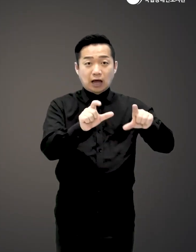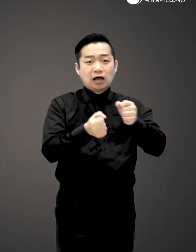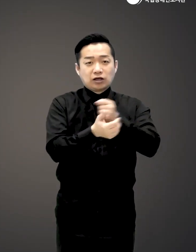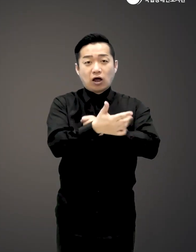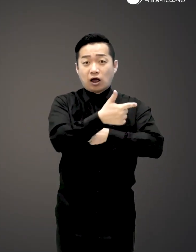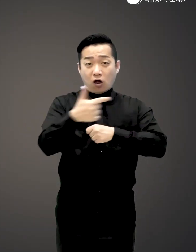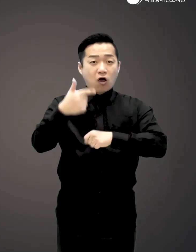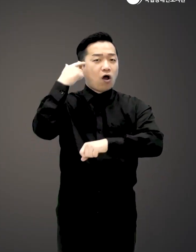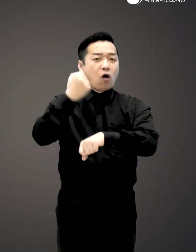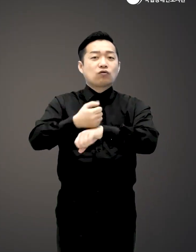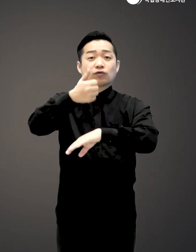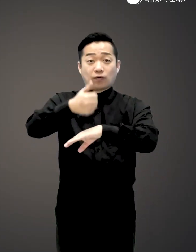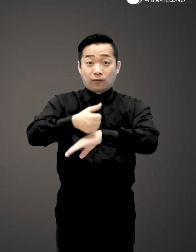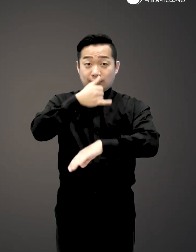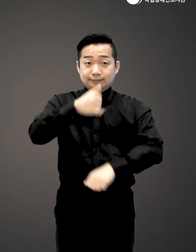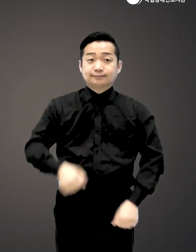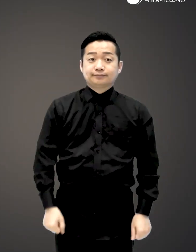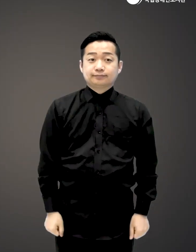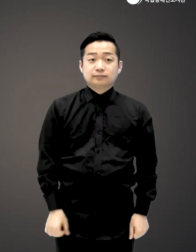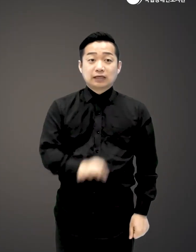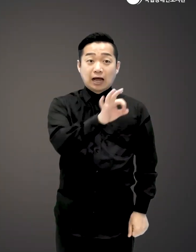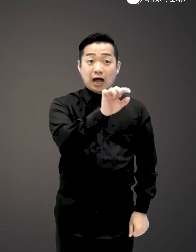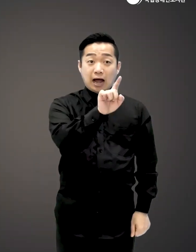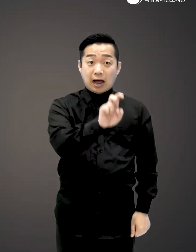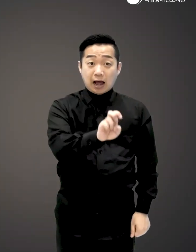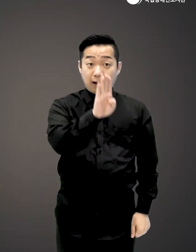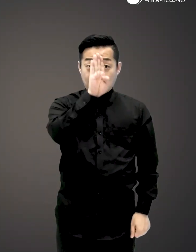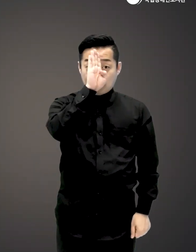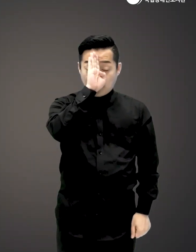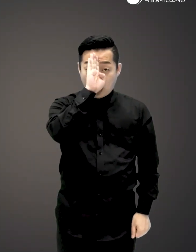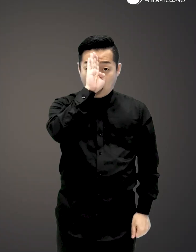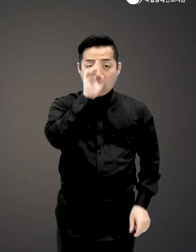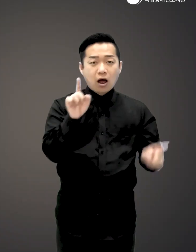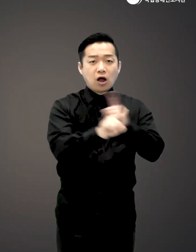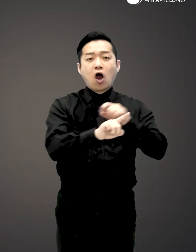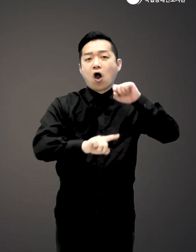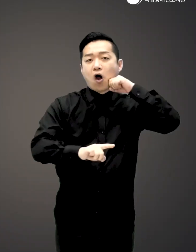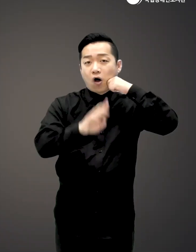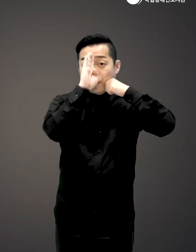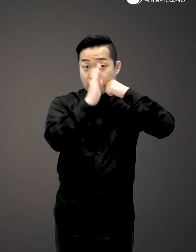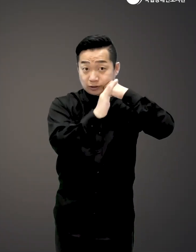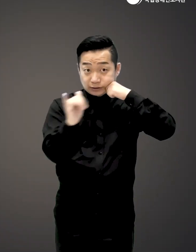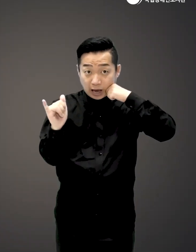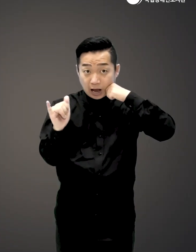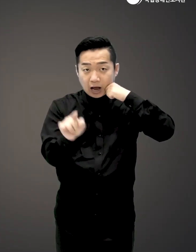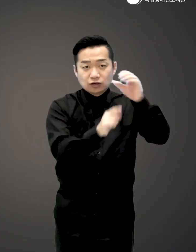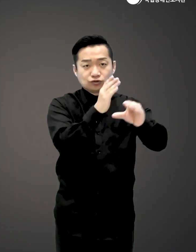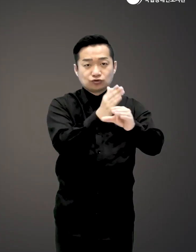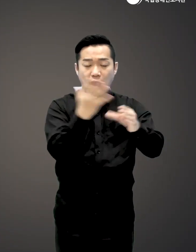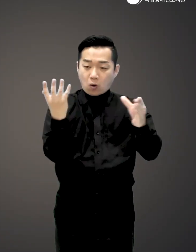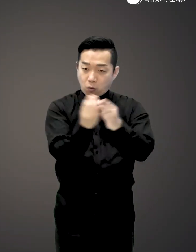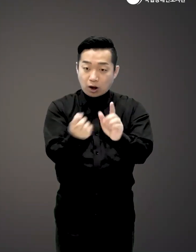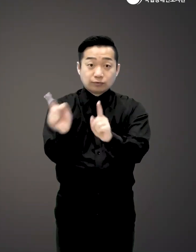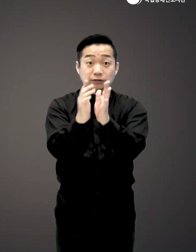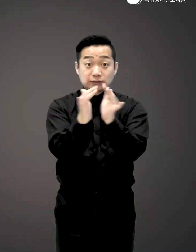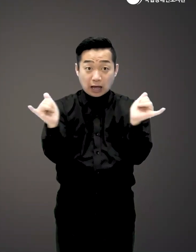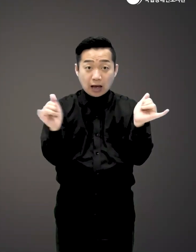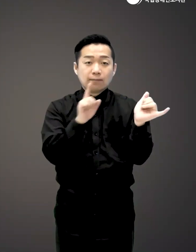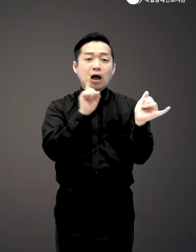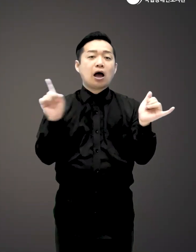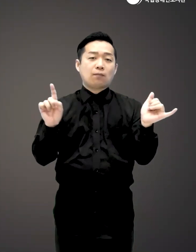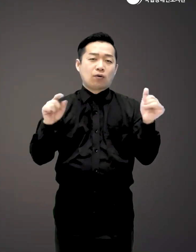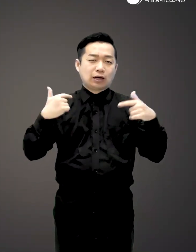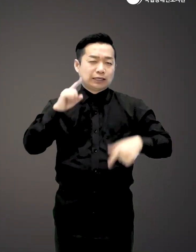준다는 연구 결과도 있는데요 암과 같이 치료가 어려운 질병을 갖고 있는 환자들 그중 완치가 된 많은